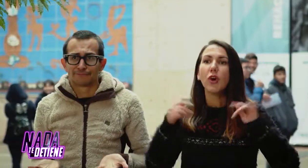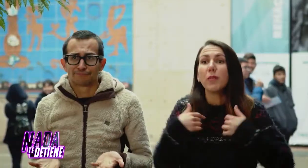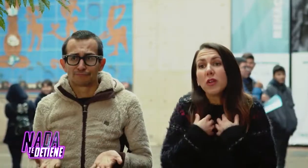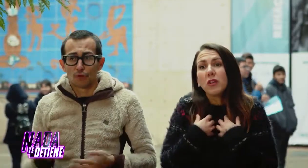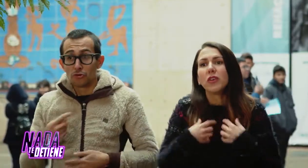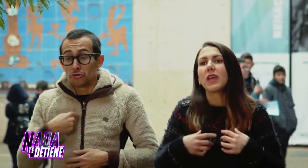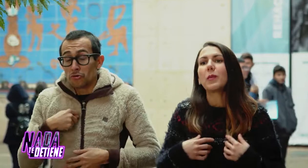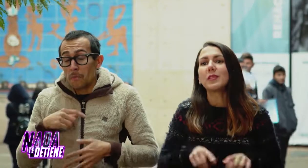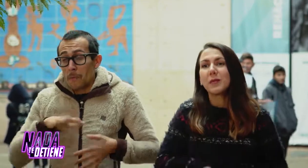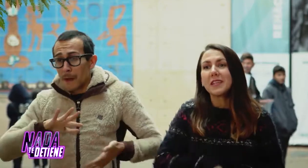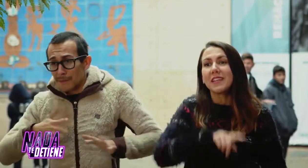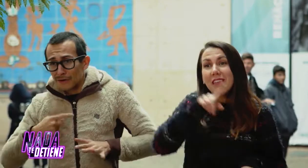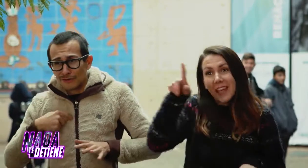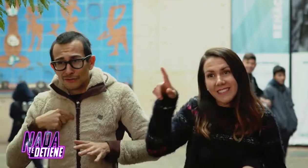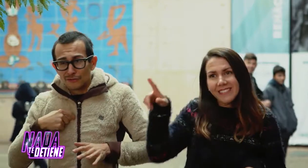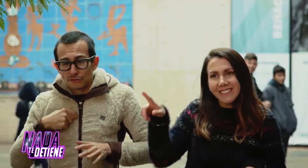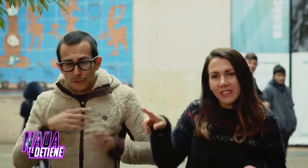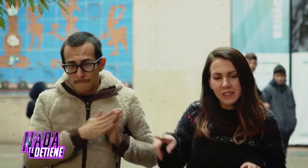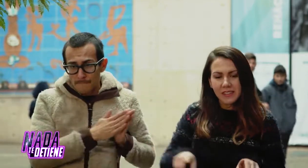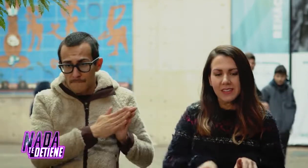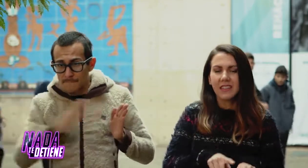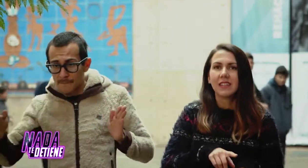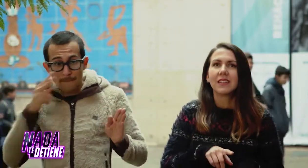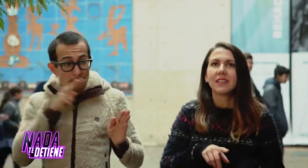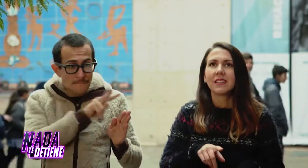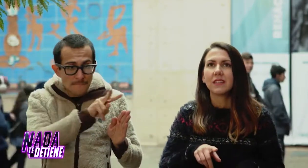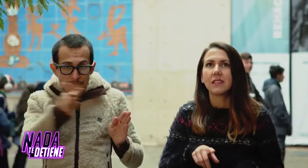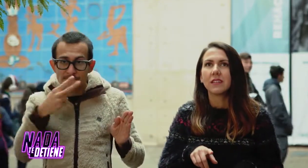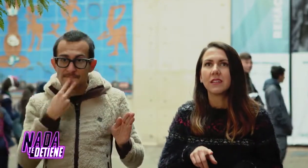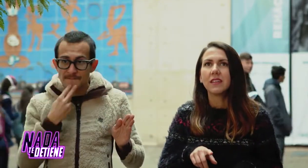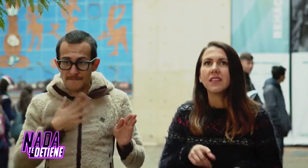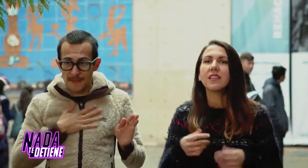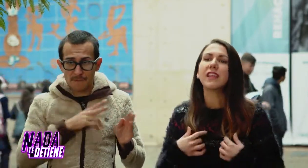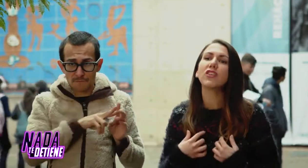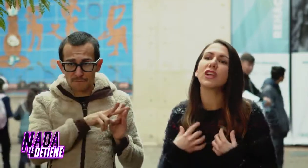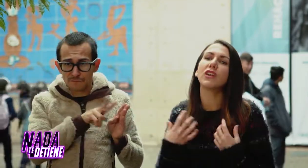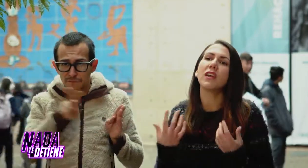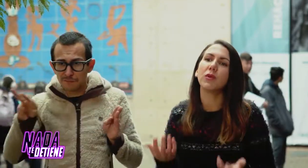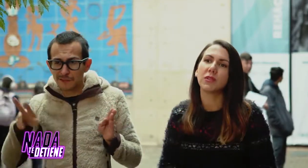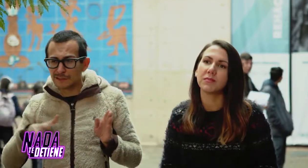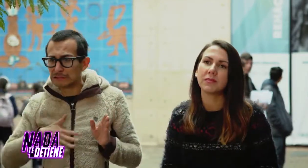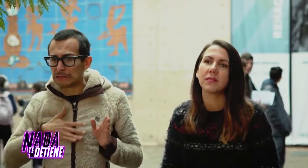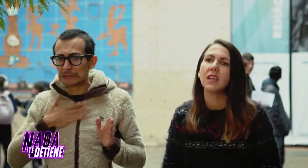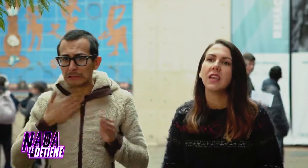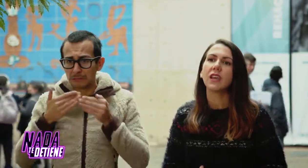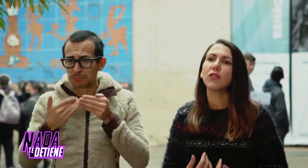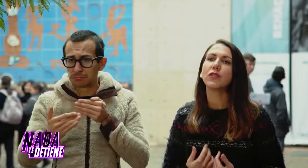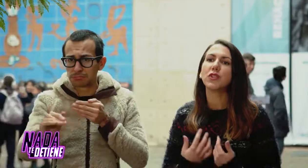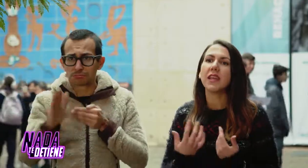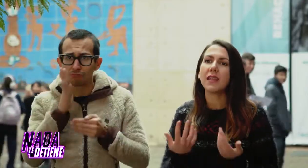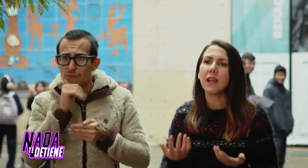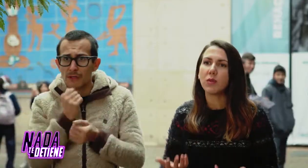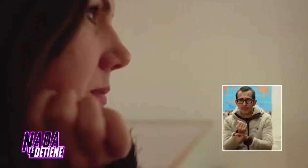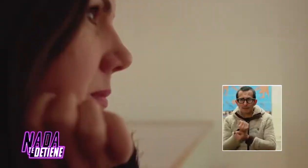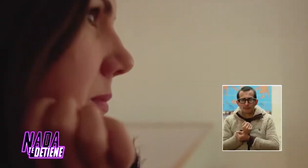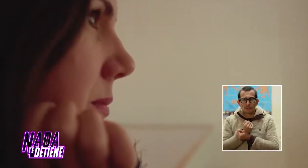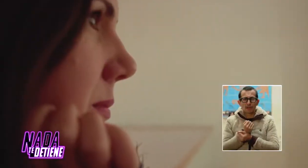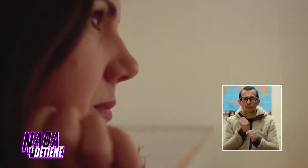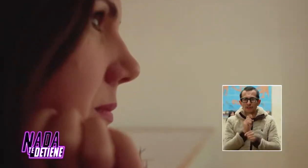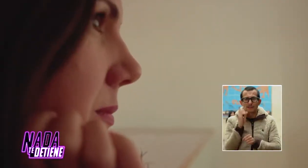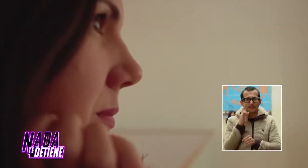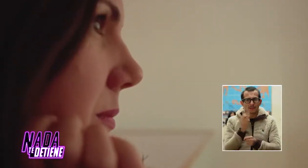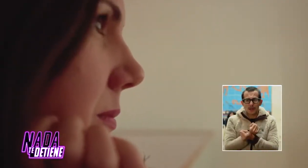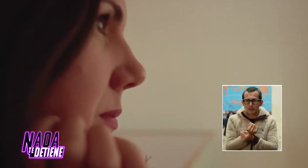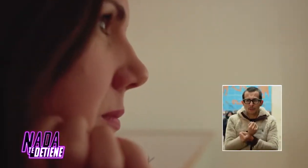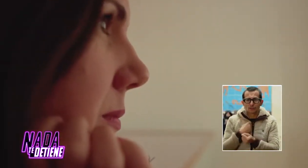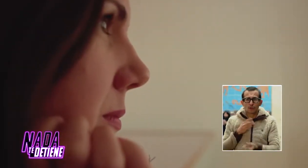Yo al menos no quiero pasar por esta vida sintiendo que no di amor, que no funcione desde el amor. No quiero